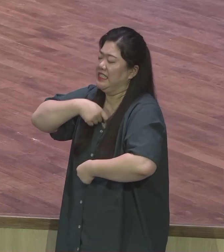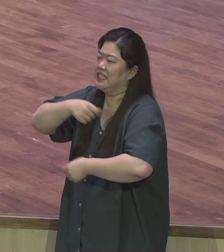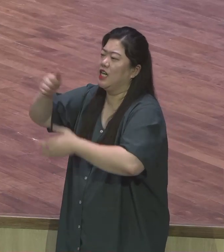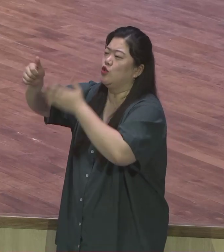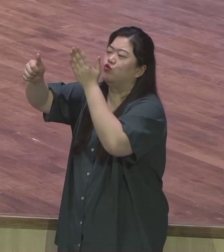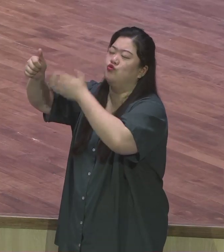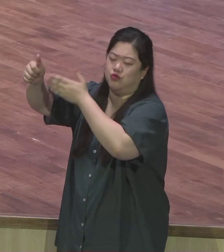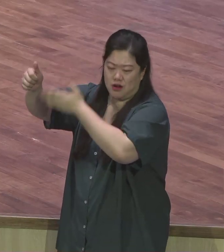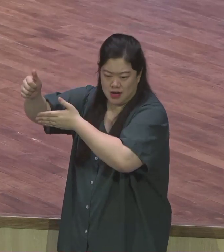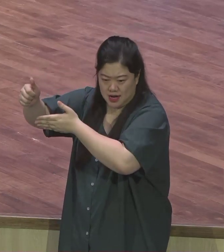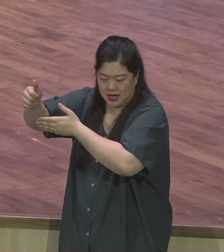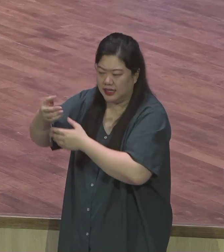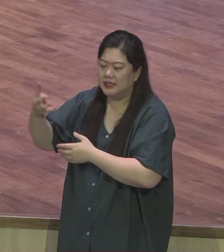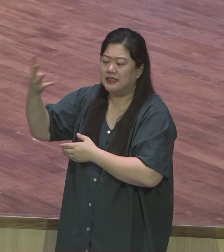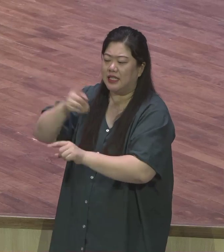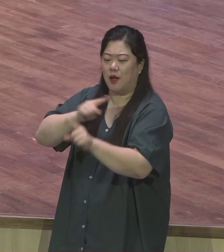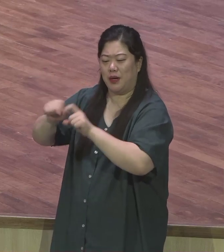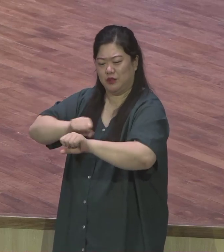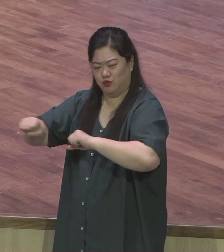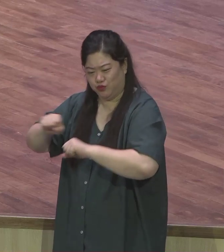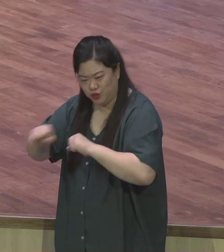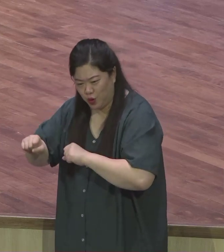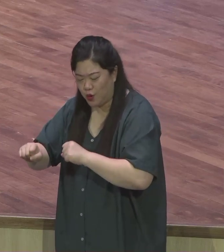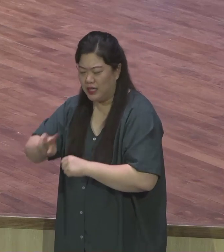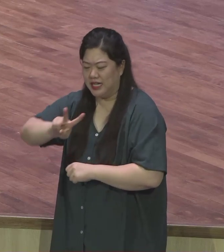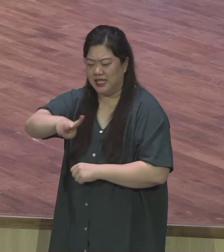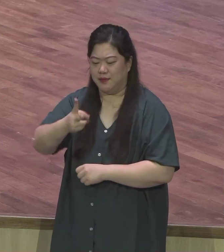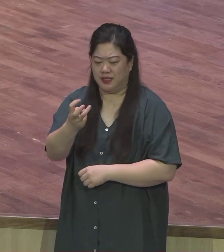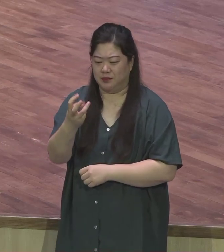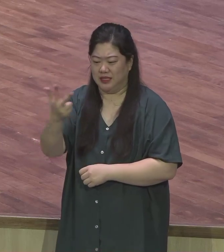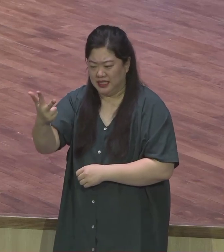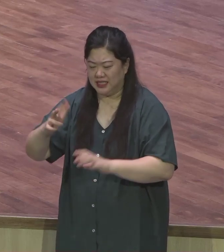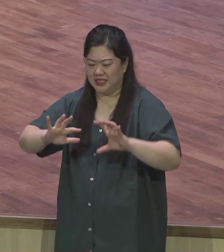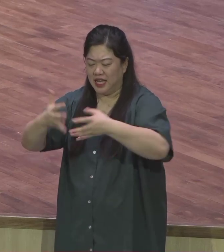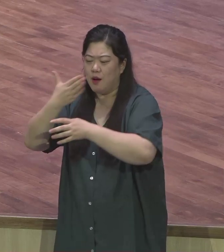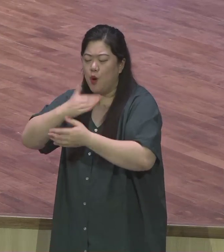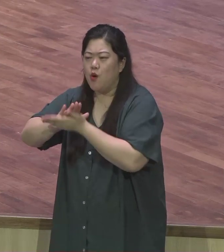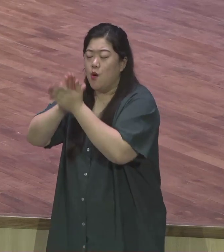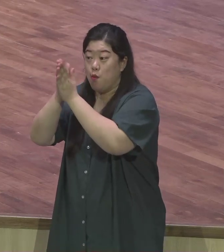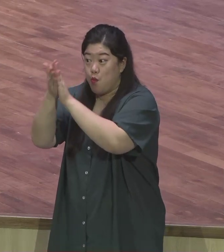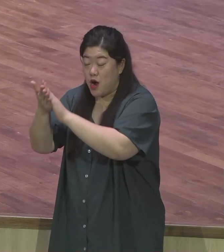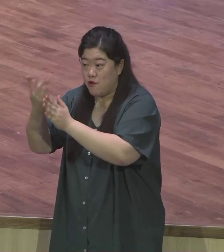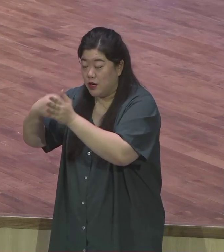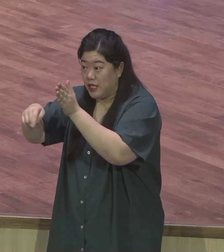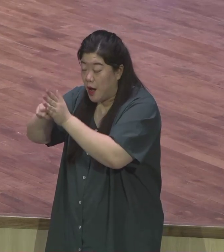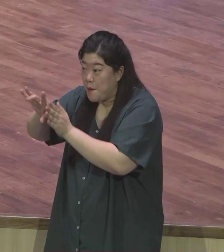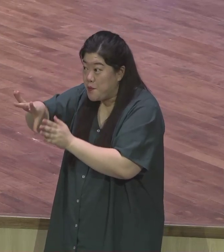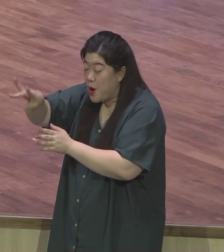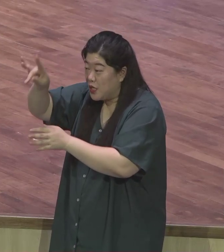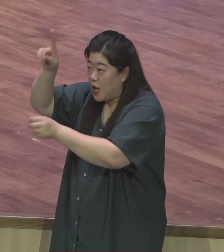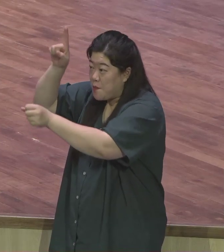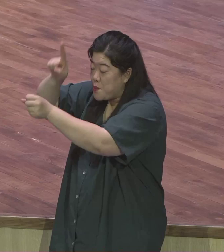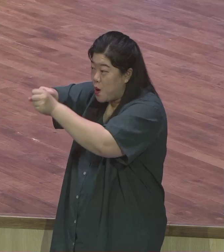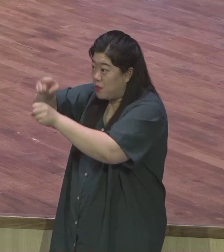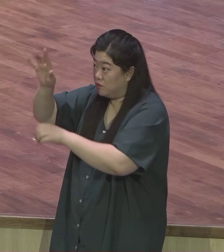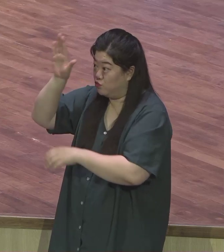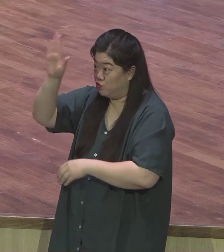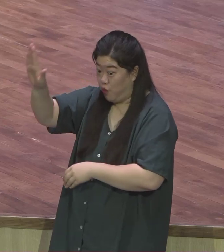헌단과 사천말씀운동 그리고 2, 3, 7 나라 보금하에 먼저 우선수를 마칠 때 하나님께서 이 모든 것을